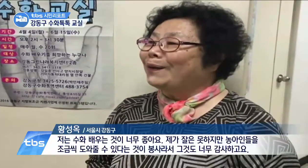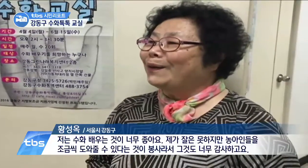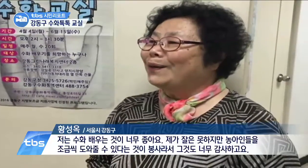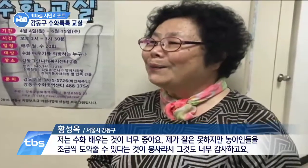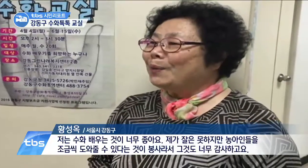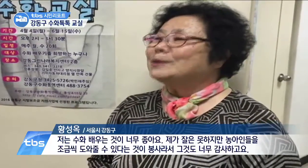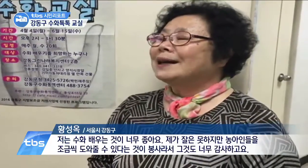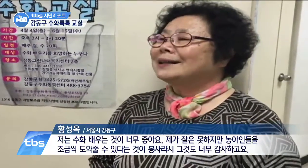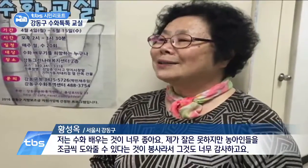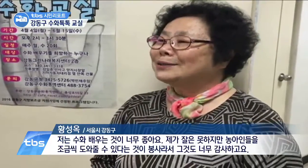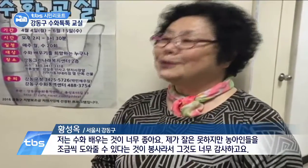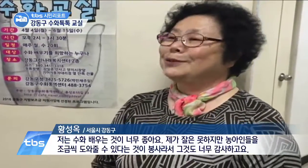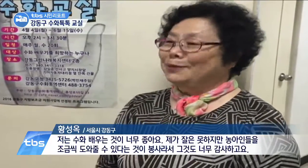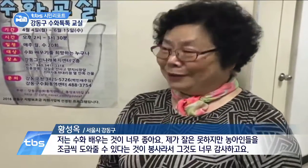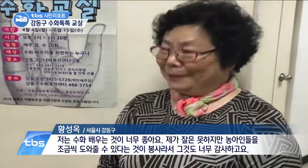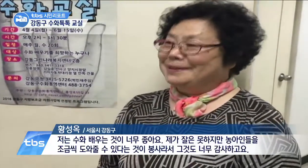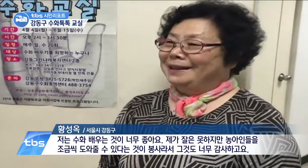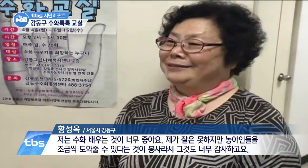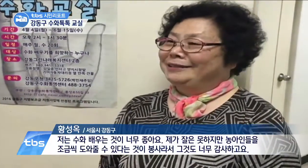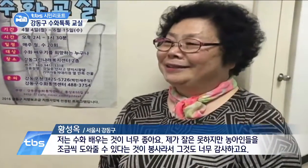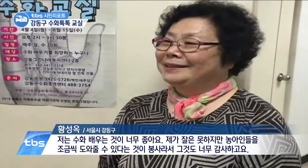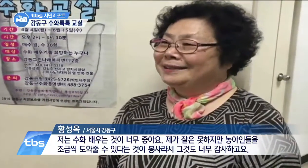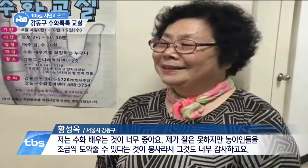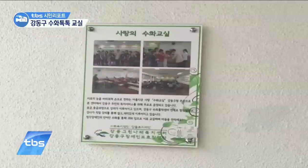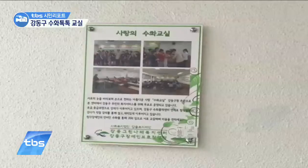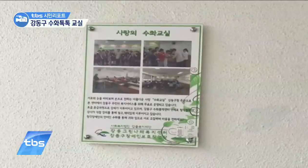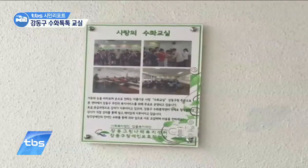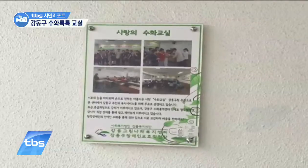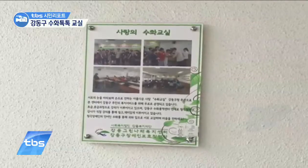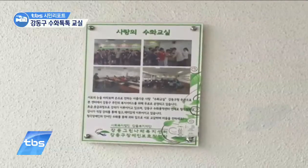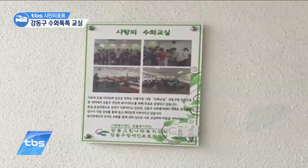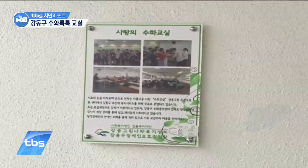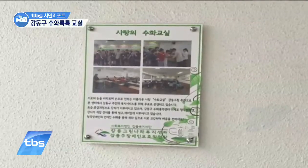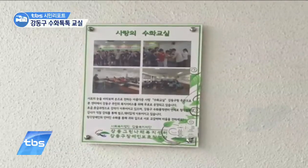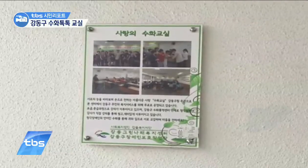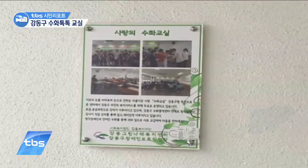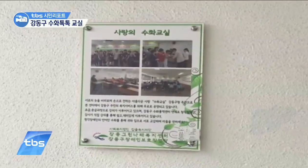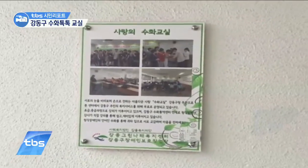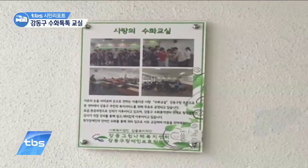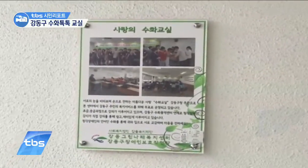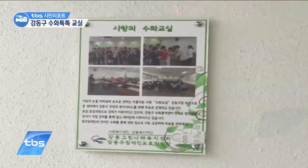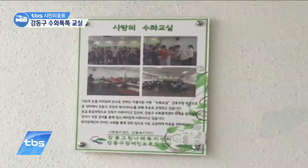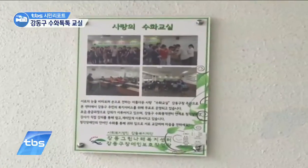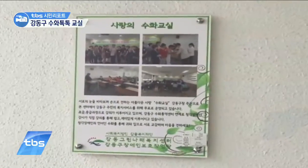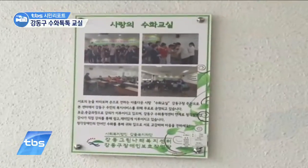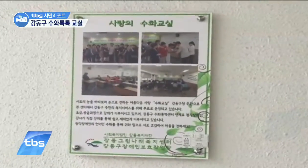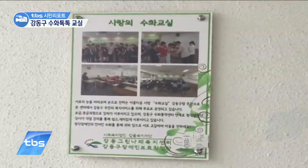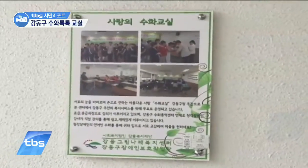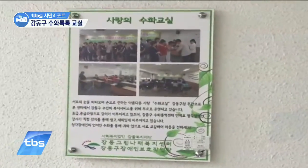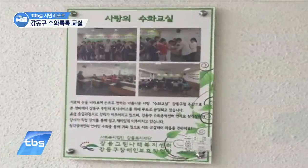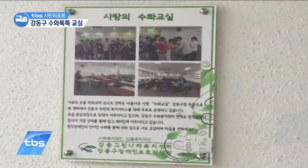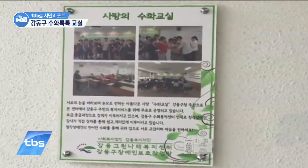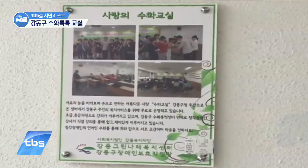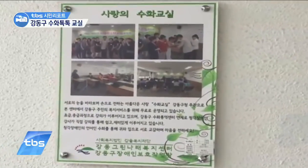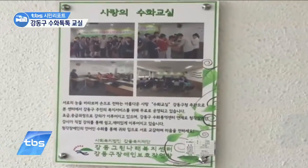봉사 가서 그것도 너무 감사하고요. 강동구청은 2016 강동구 지방보조금